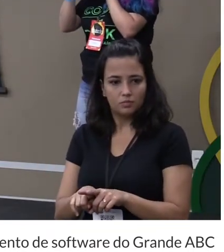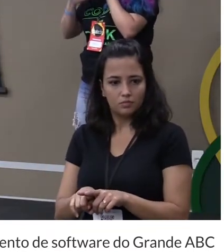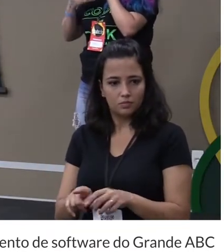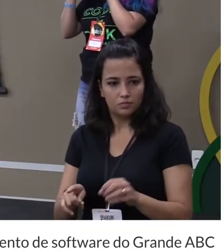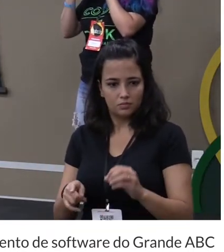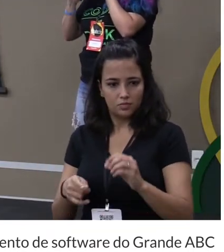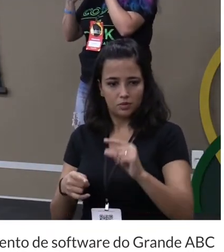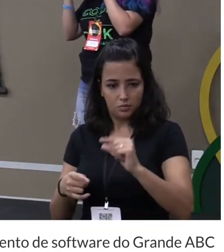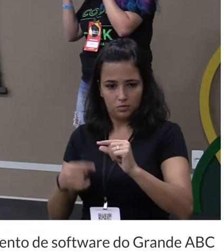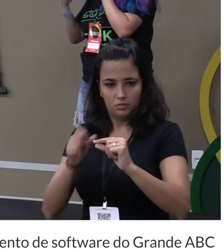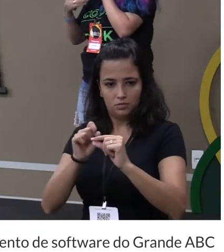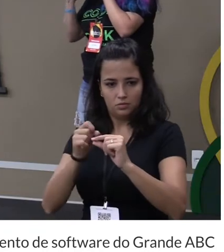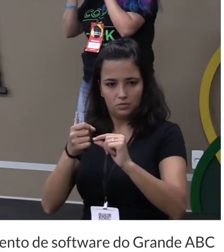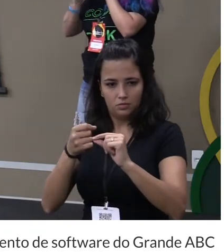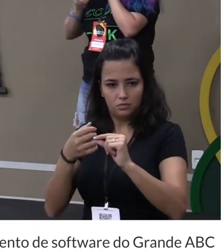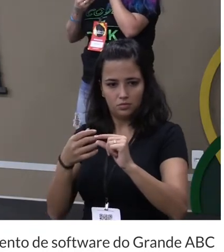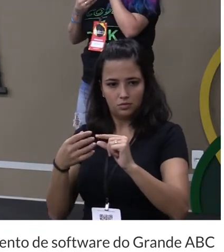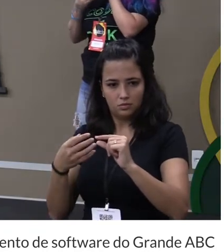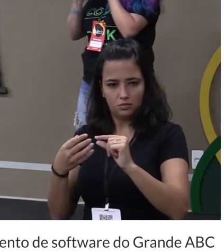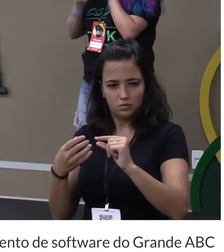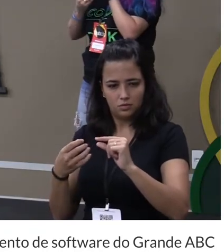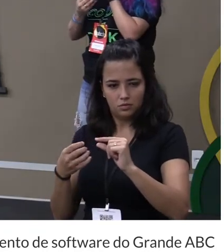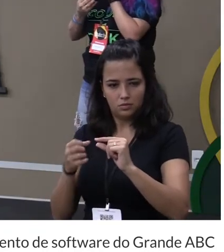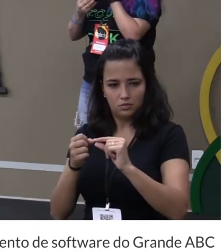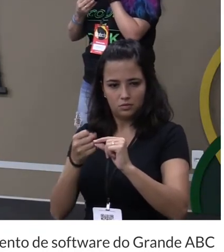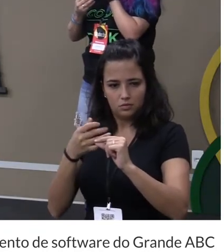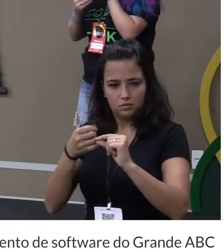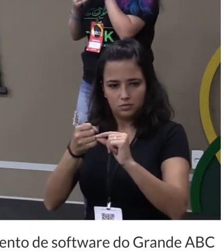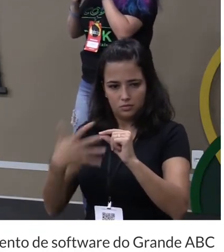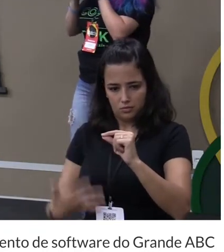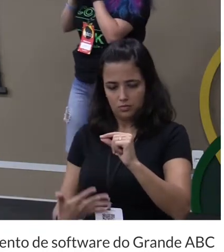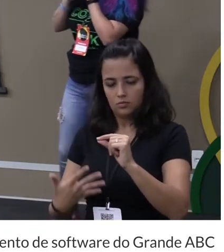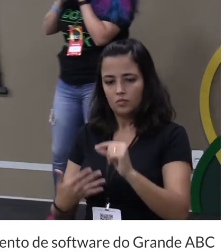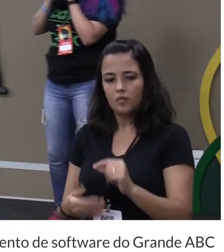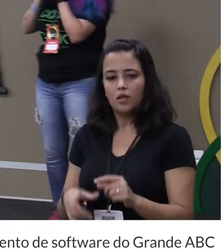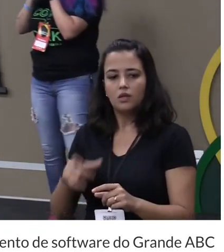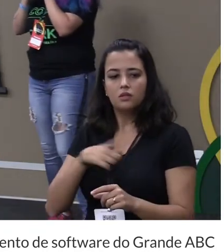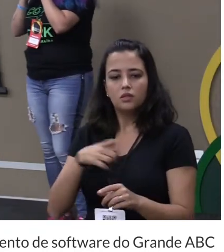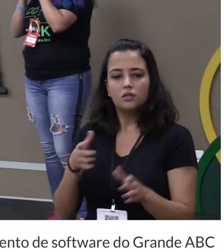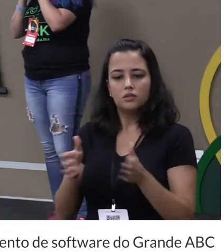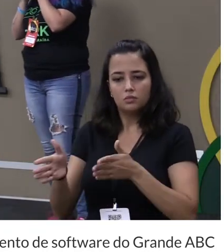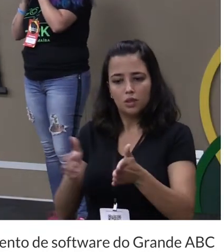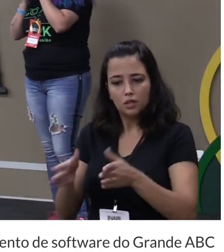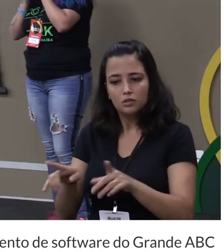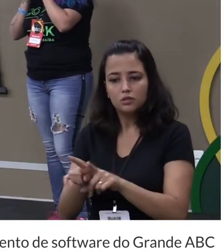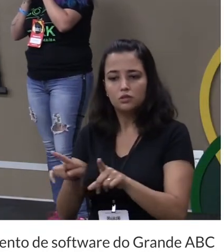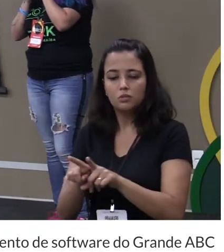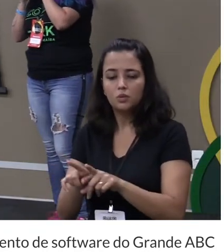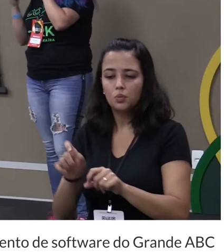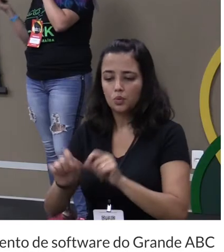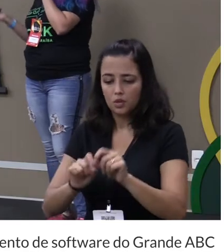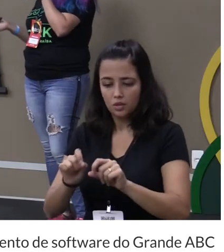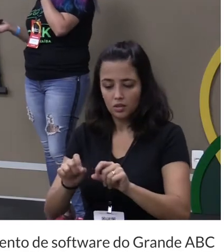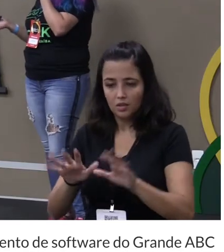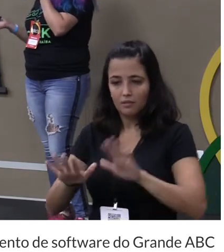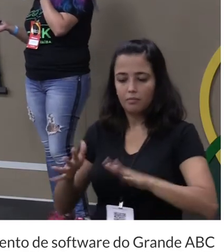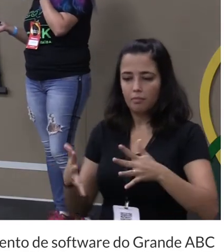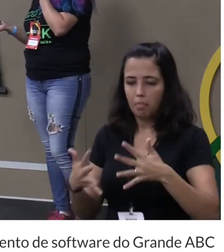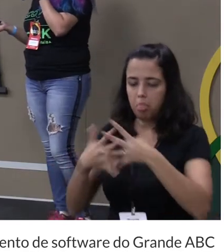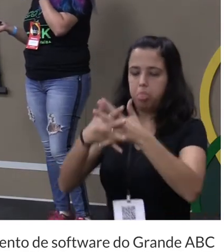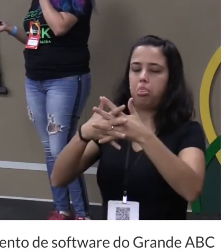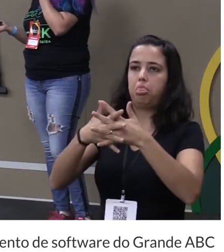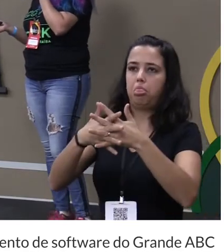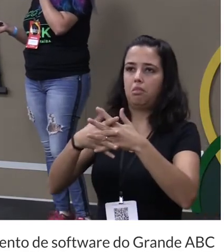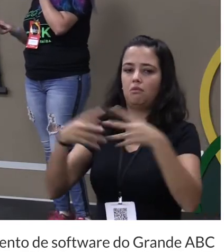os nossos componentes já tem que fazer os nossos componentes com acessibilidade tem as questões de que a gente às vezes a gente fica travado no